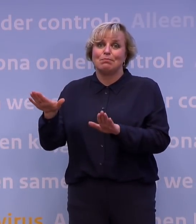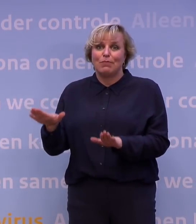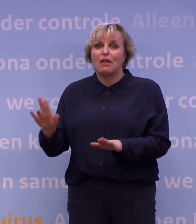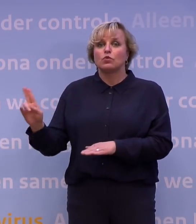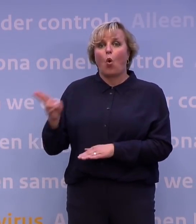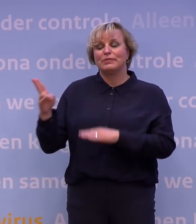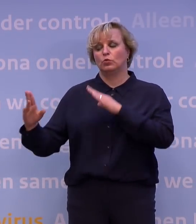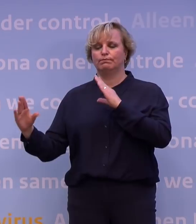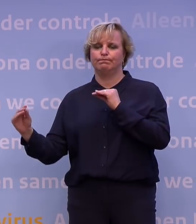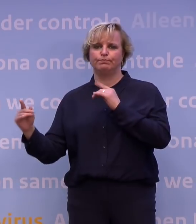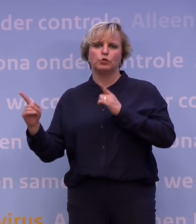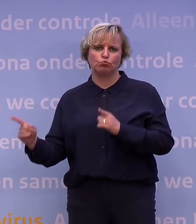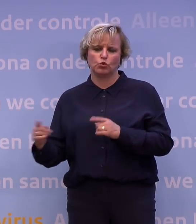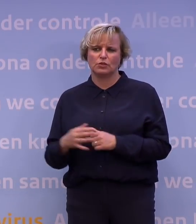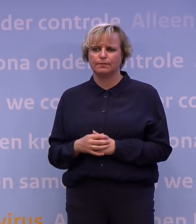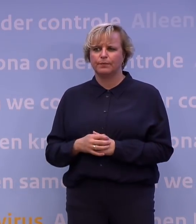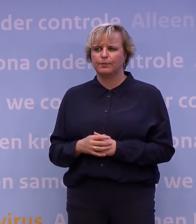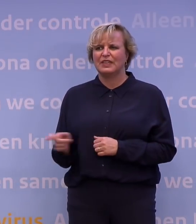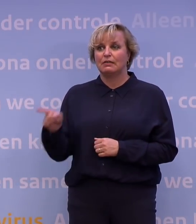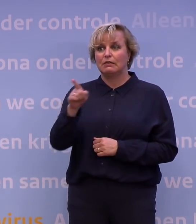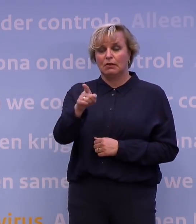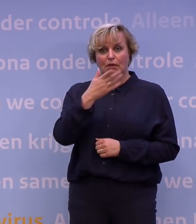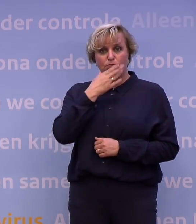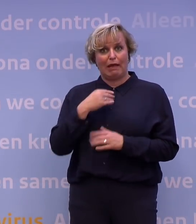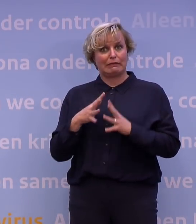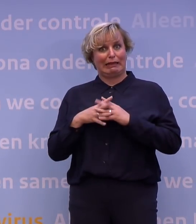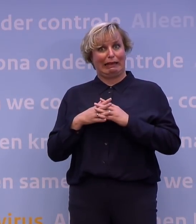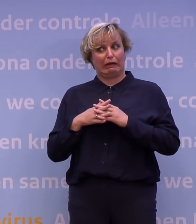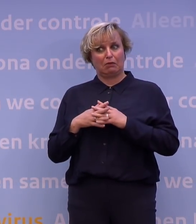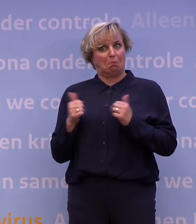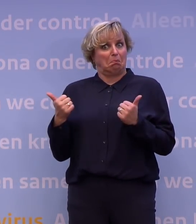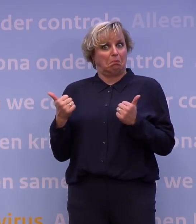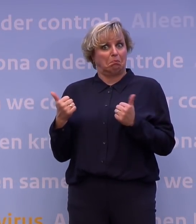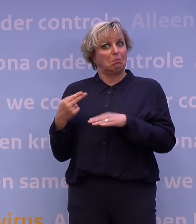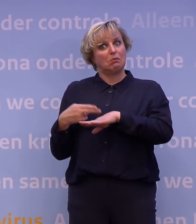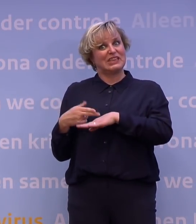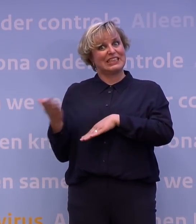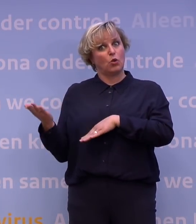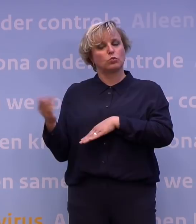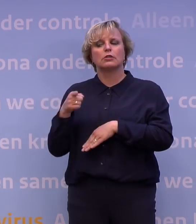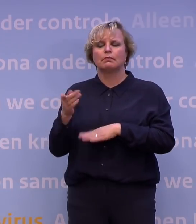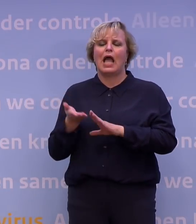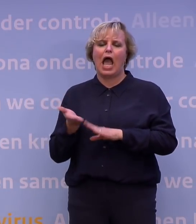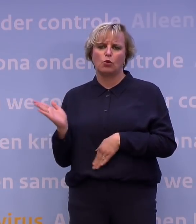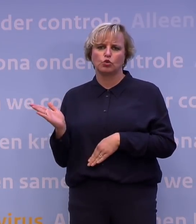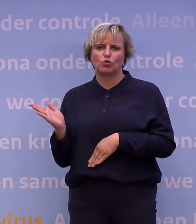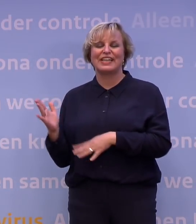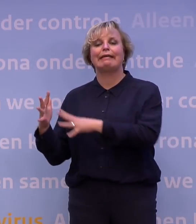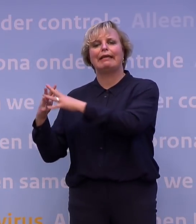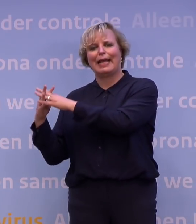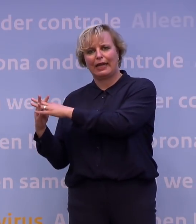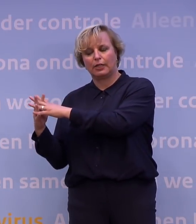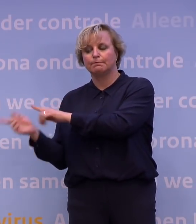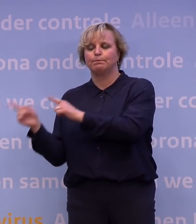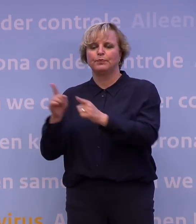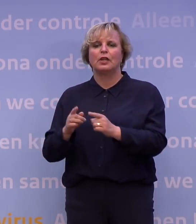gesprek moeten voeren. Maar kerken doen het dus eigenlijk zo goed dat de maatregelen niet nodig zijn? Ja, een paar uitzonderingen hebben we gemaakt. Een is op de kerken, een andere uitzondering